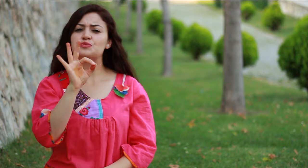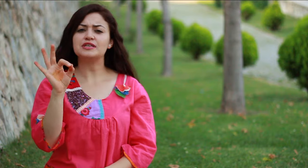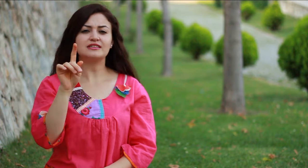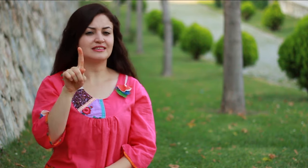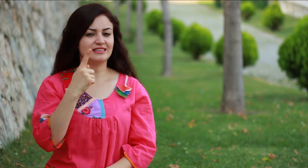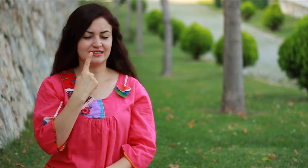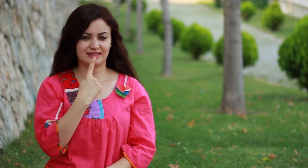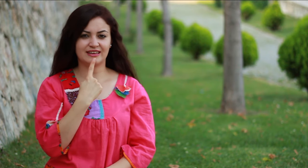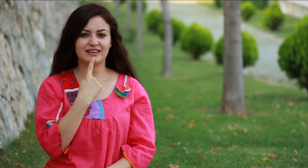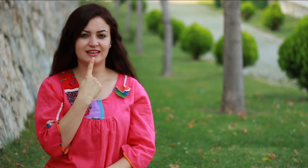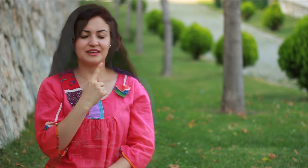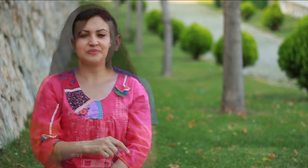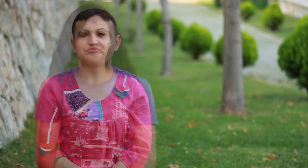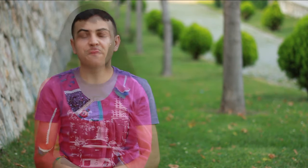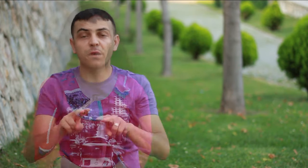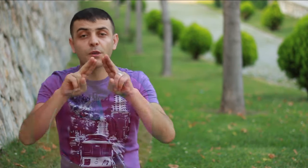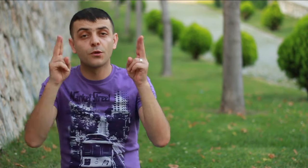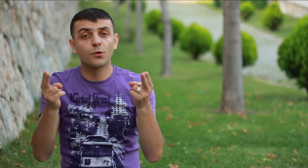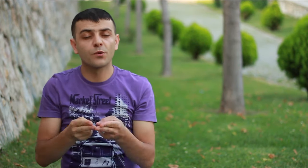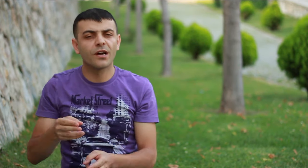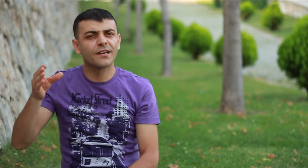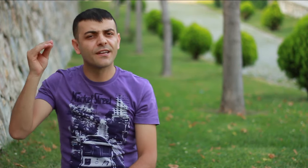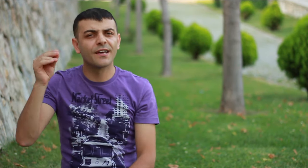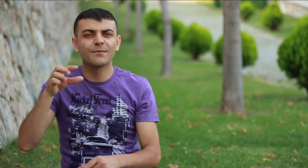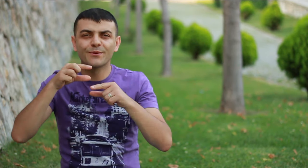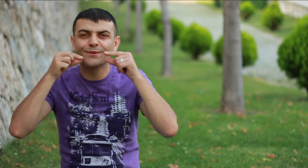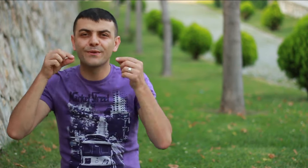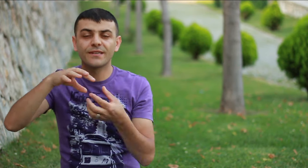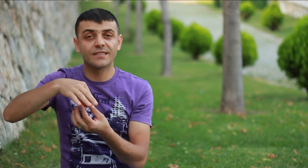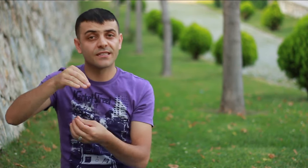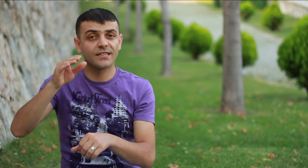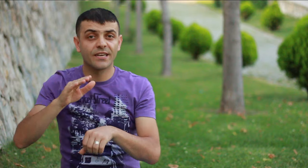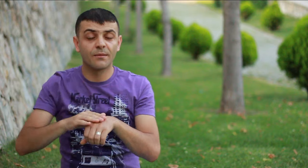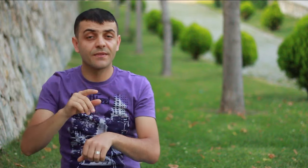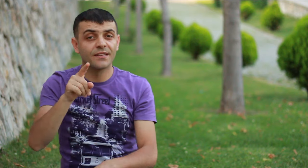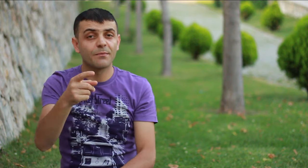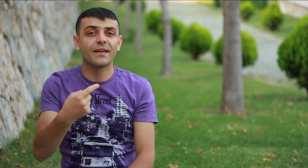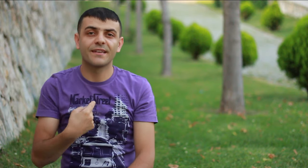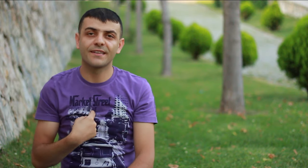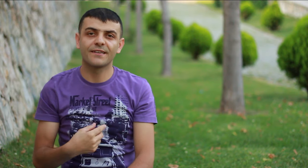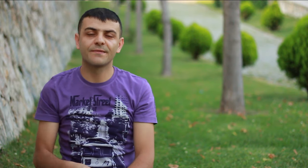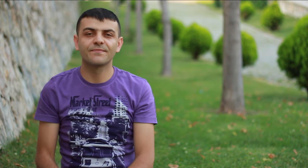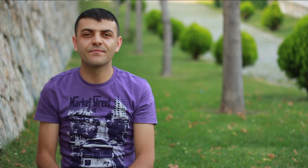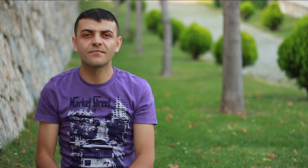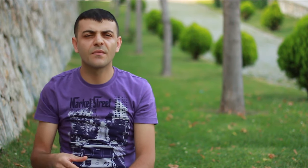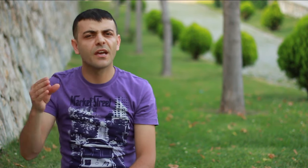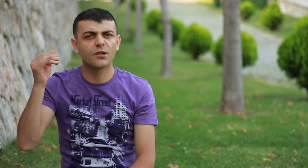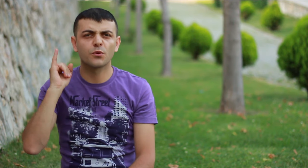dilde Dünyanın en mutlu insanı yaptın beni En